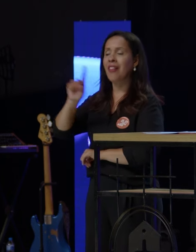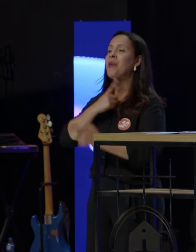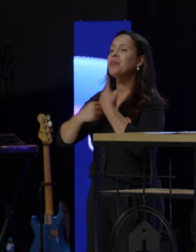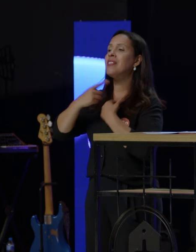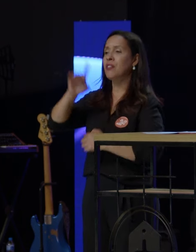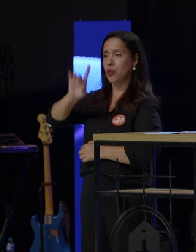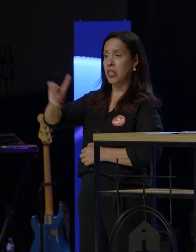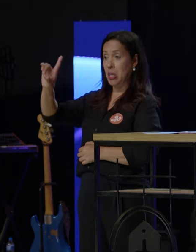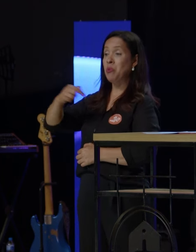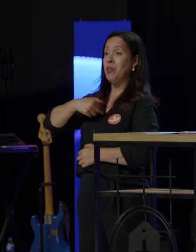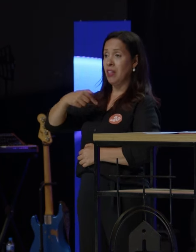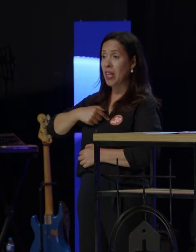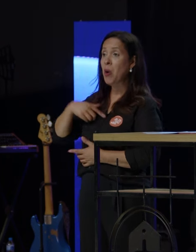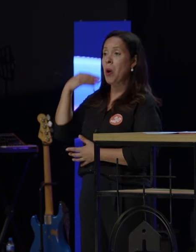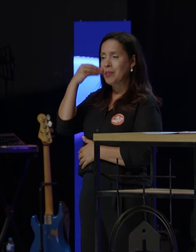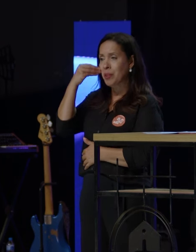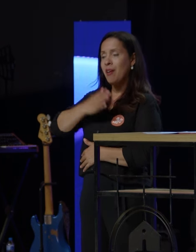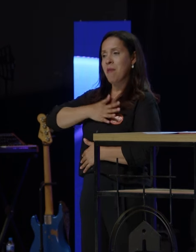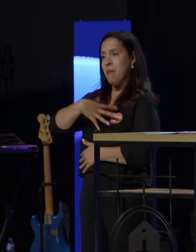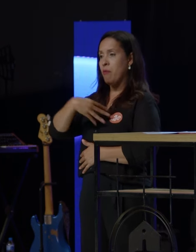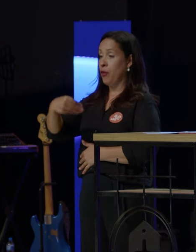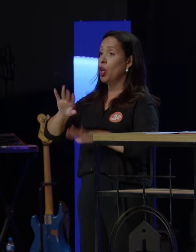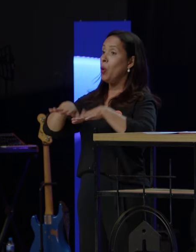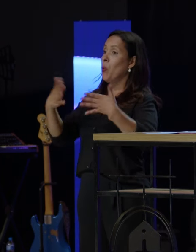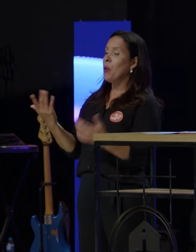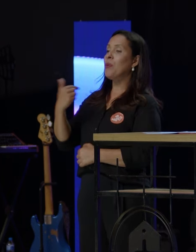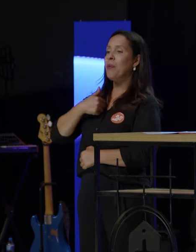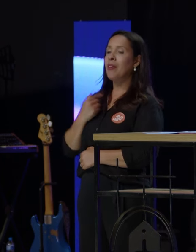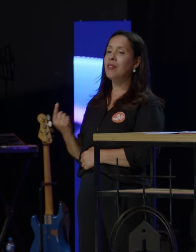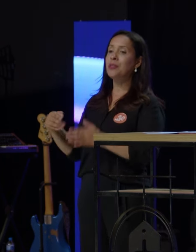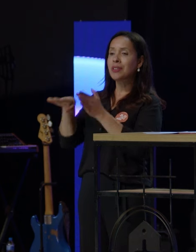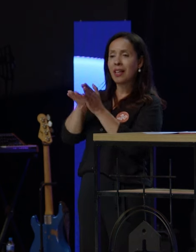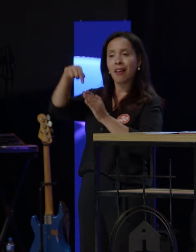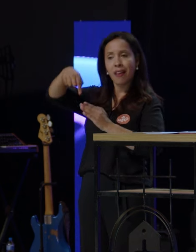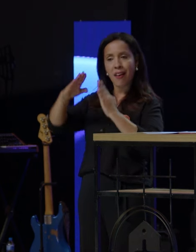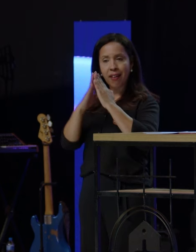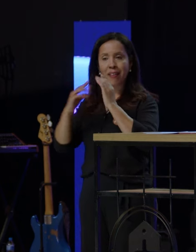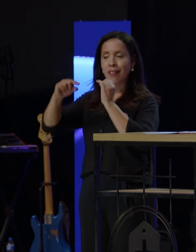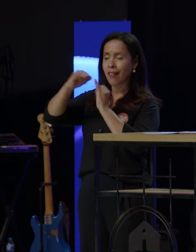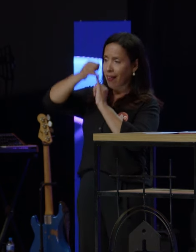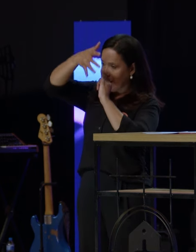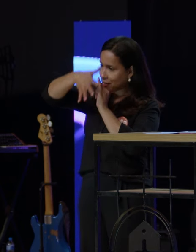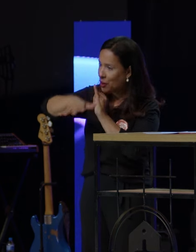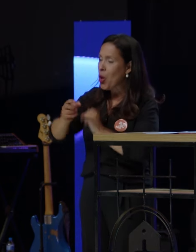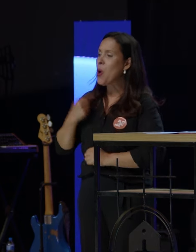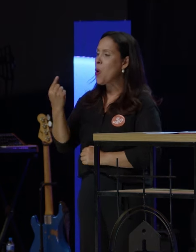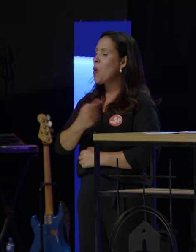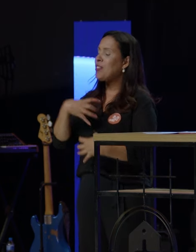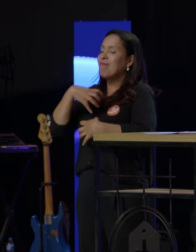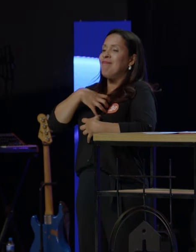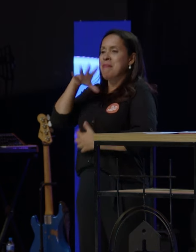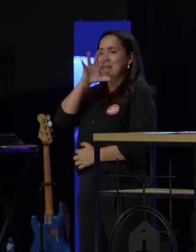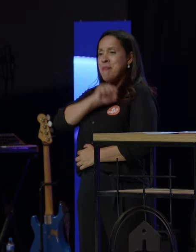o meu filho. Desde que nós viemos aqui para a Igreja da Cidade, nós temos sido tão acolhidos, tão amados. Eu tenho uma imensa rede de